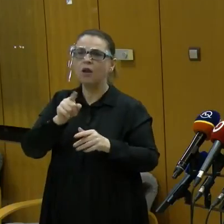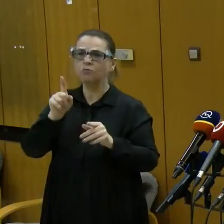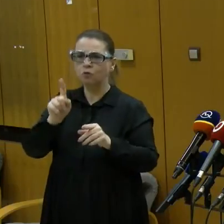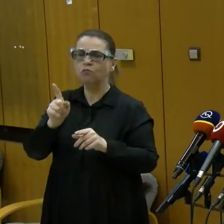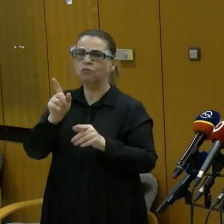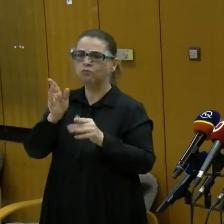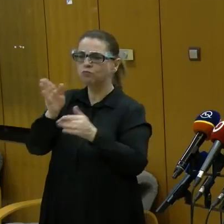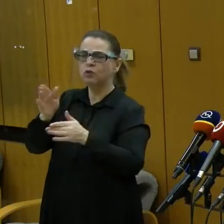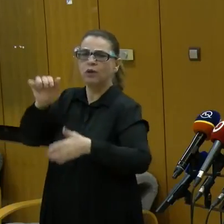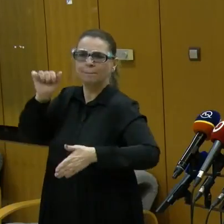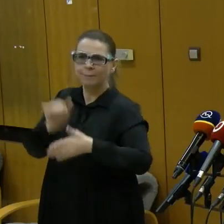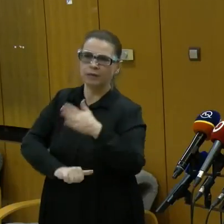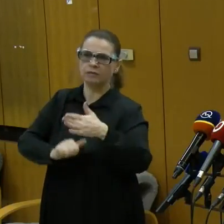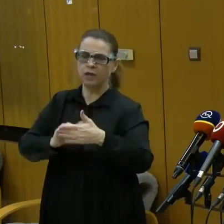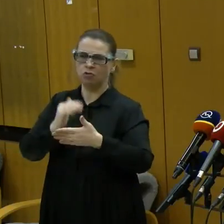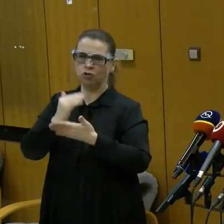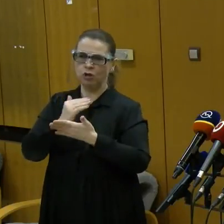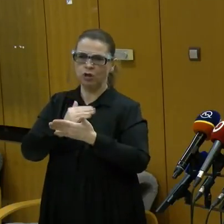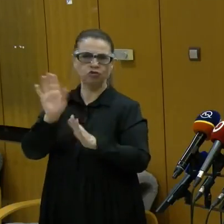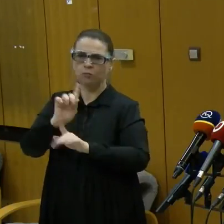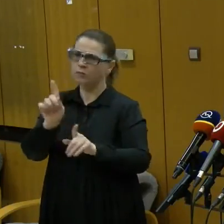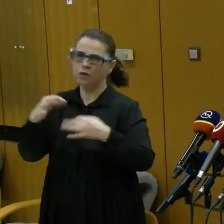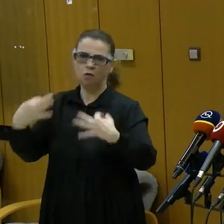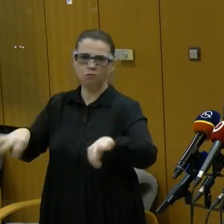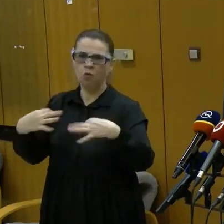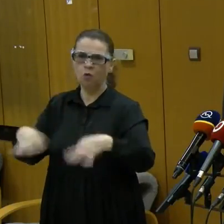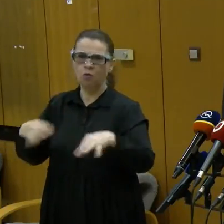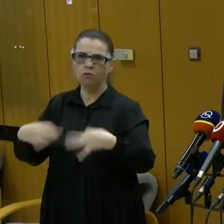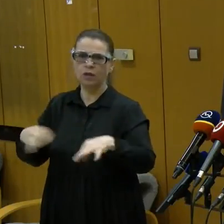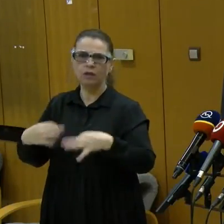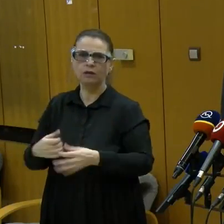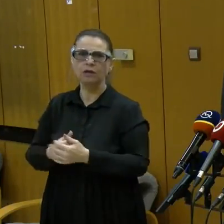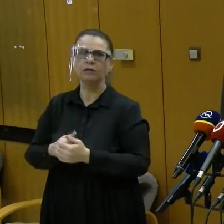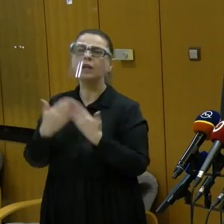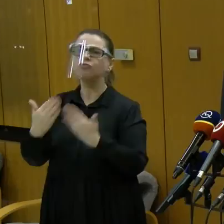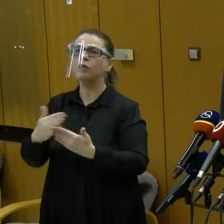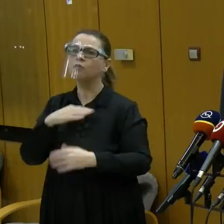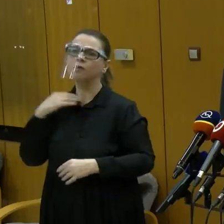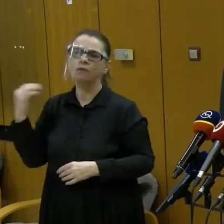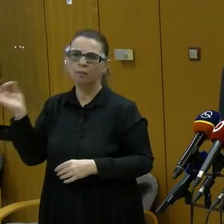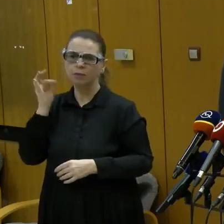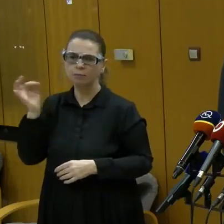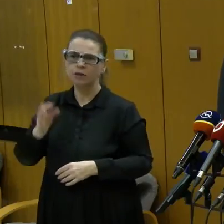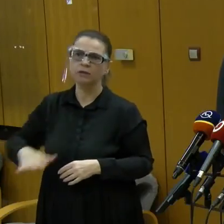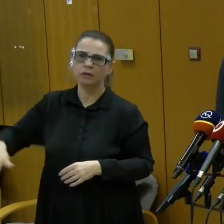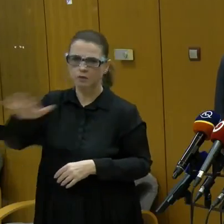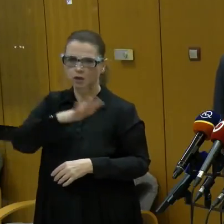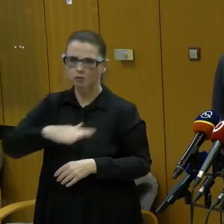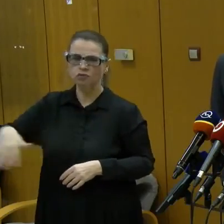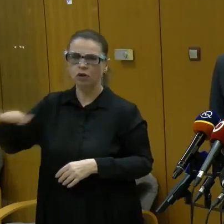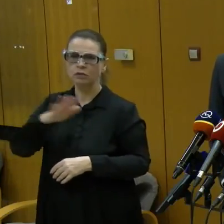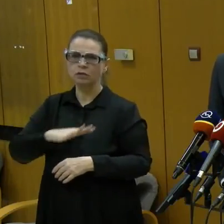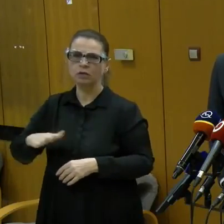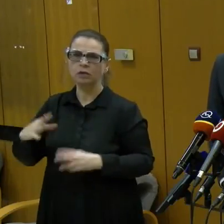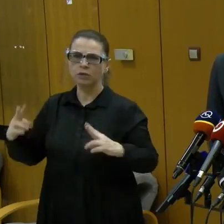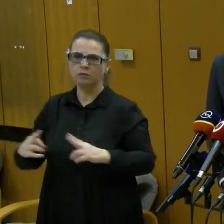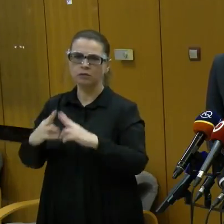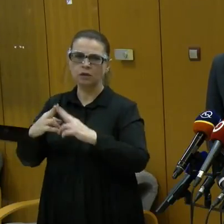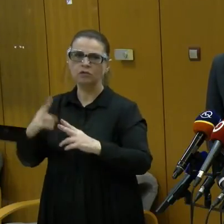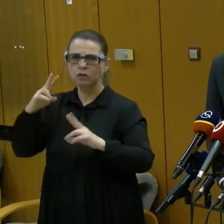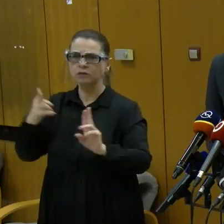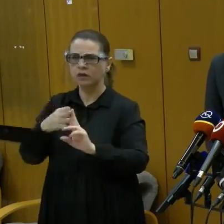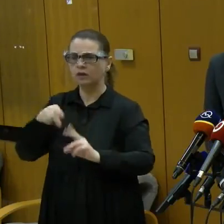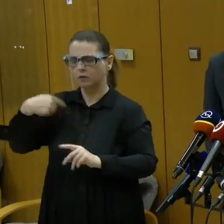pôjdu smerom k sprísneniu režimu, nie k uvoľneniu. Takže vážaný príkloní, ďakujem vám všetkým rozhľadná. Všetko dobré.